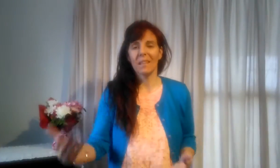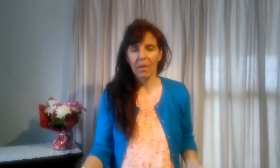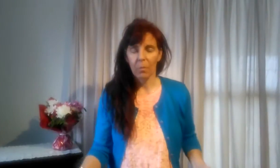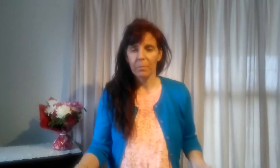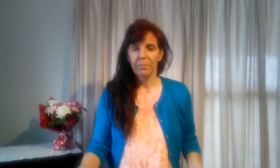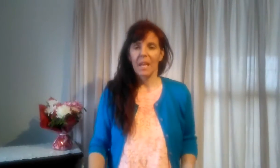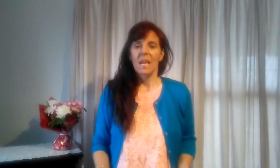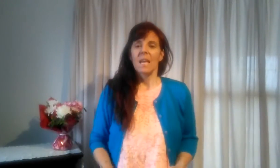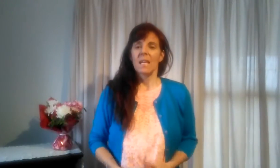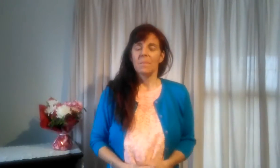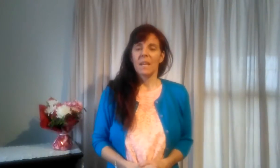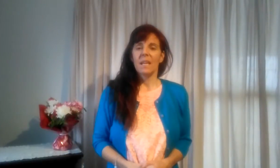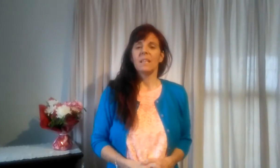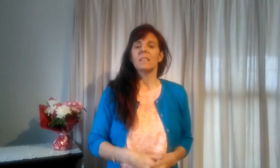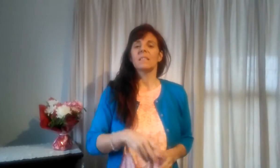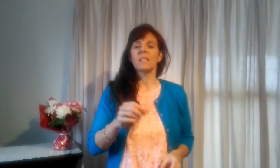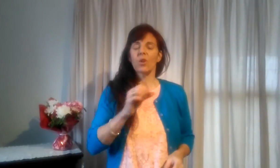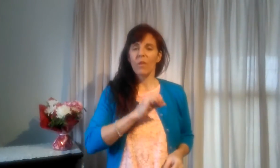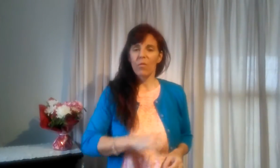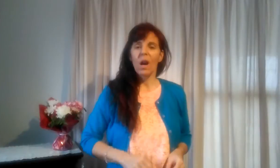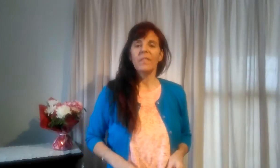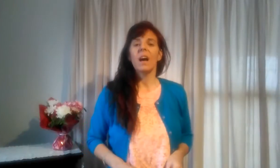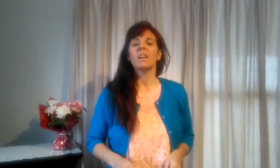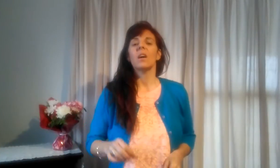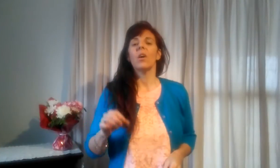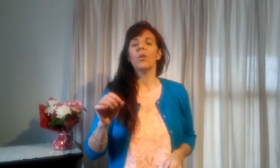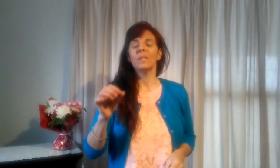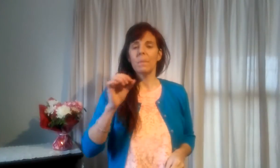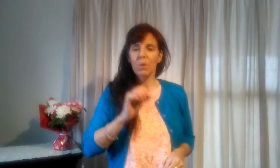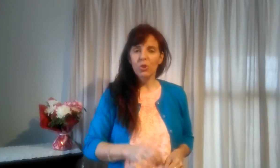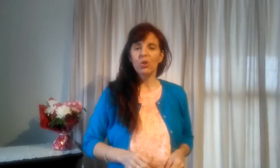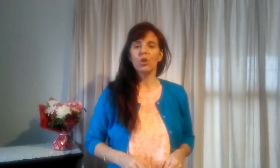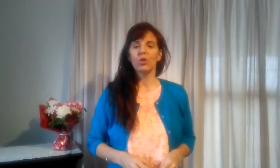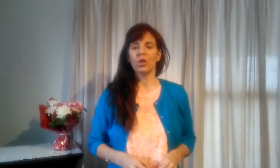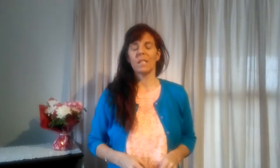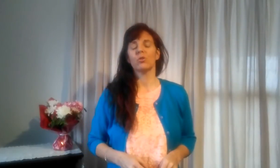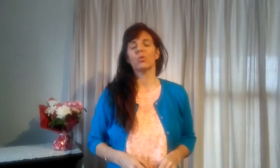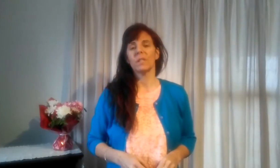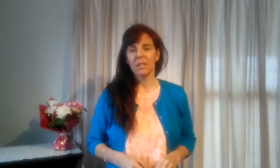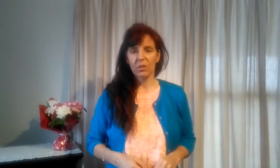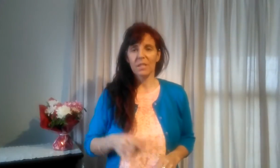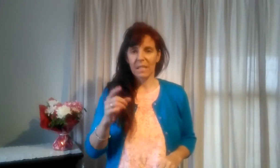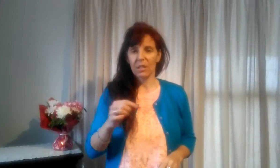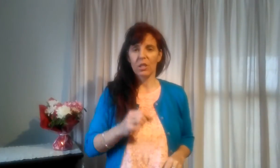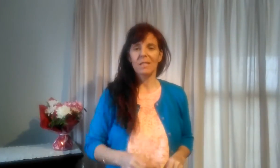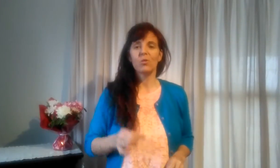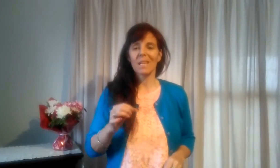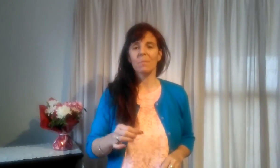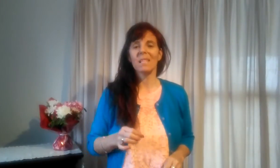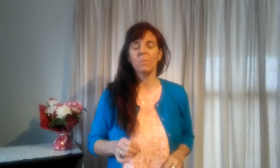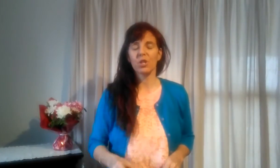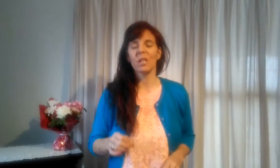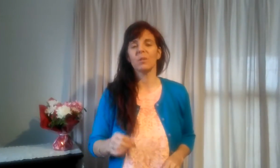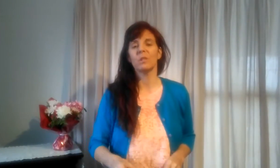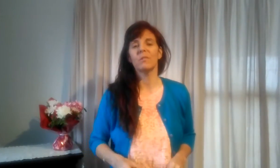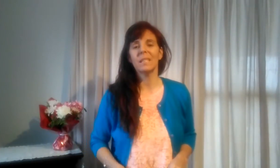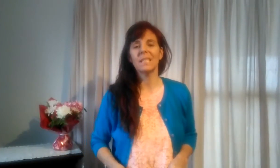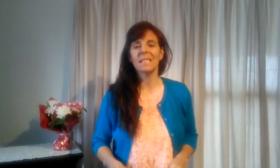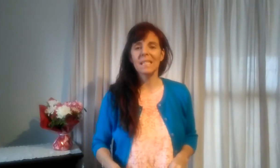dire non. » Eh bien, c'est ce qu'on va voir dans un des modules de cette journée-là, de cet atelier du 5 mars prochain de Montville, qui s